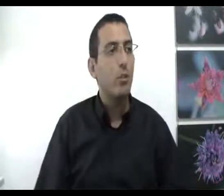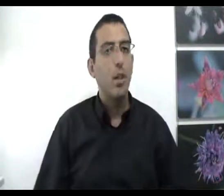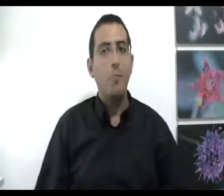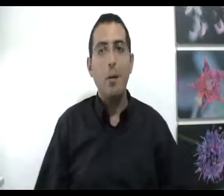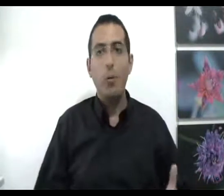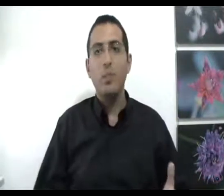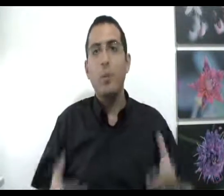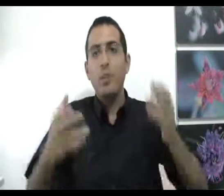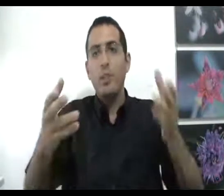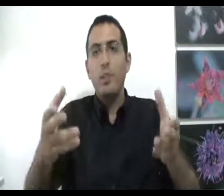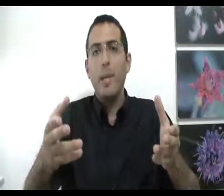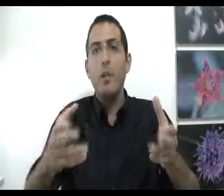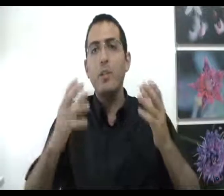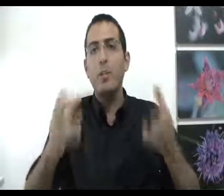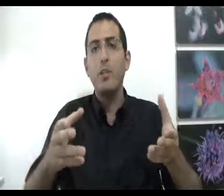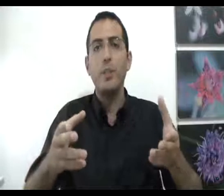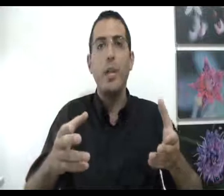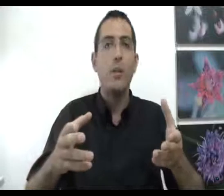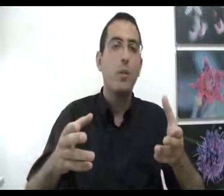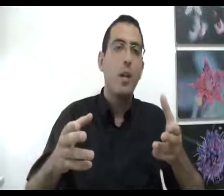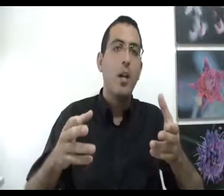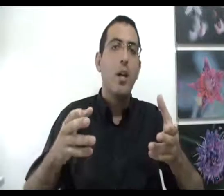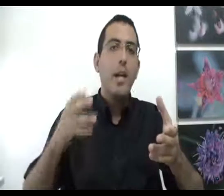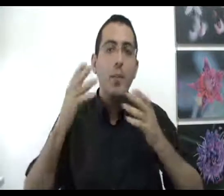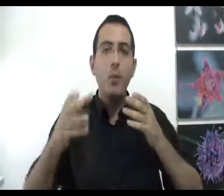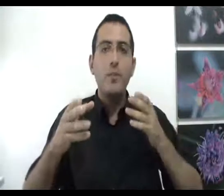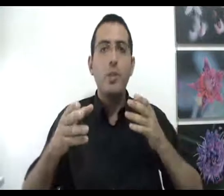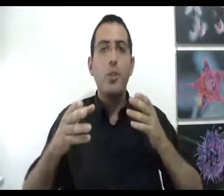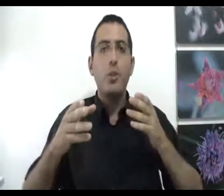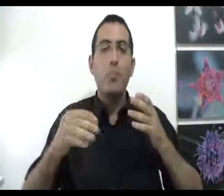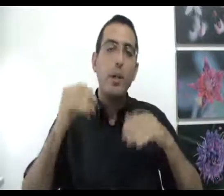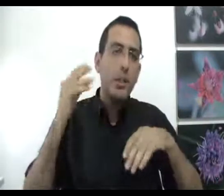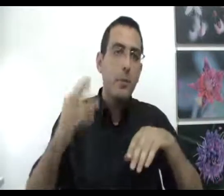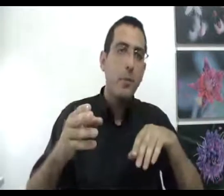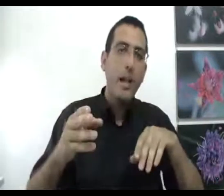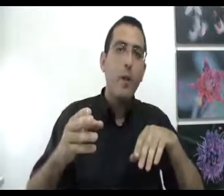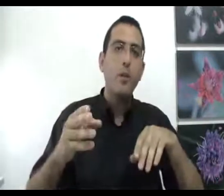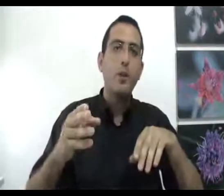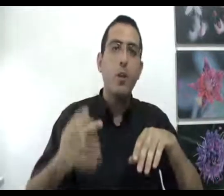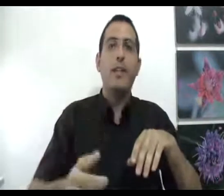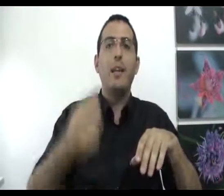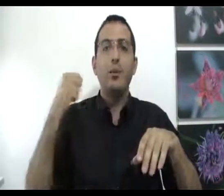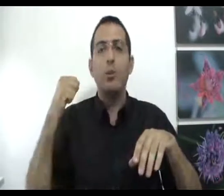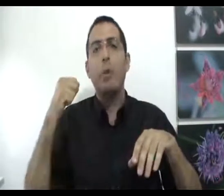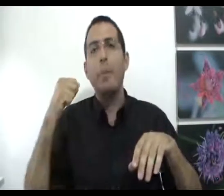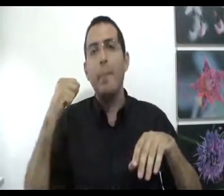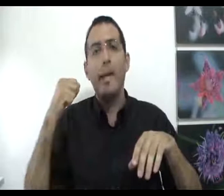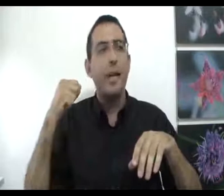מה הוא חושב? הוא חושב שיש לו בחירה חופשית? הוא חושב שאין לו אם הוא חושב שיש לו, בוא נשתמש על בחירה החופשית שלו כדי להוציא אותו מהבעיה